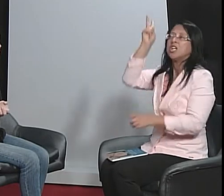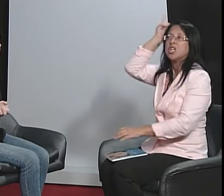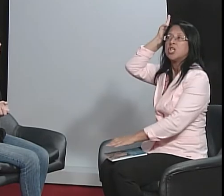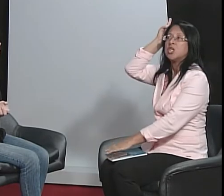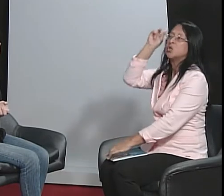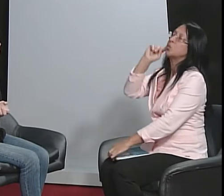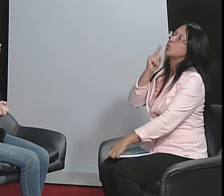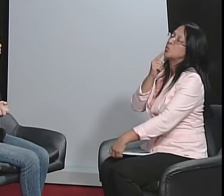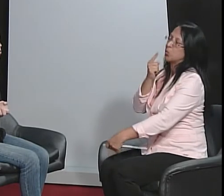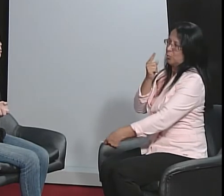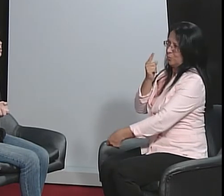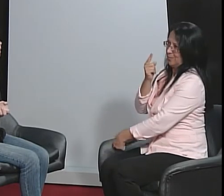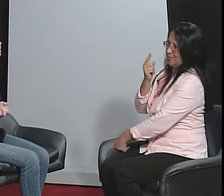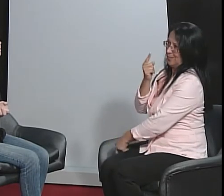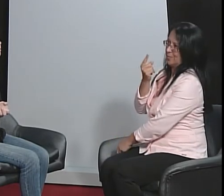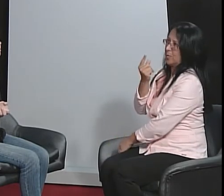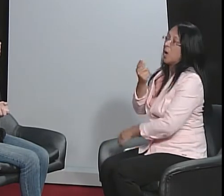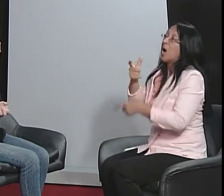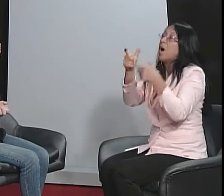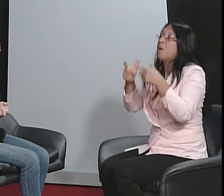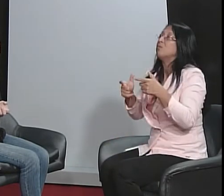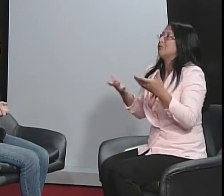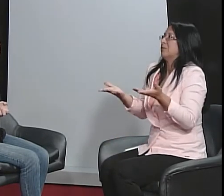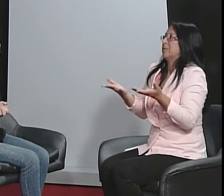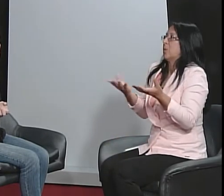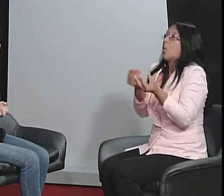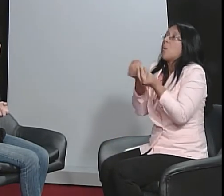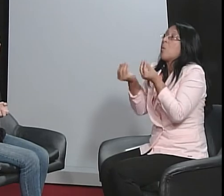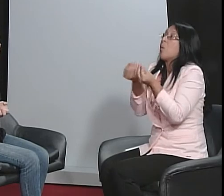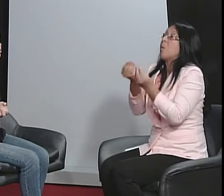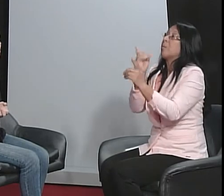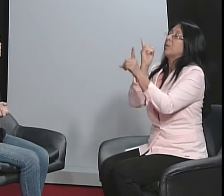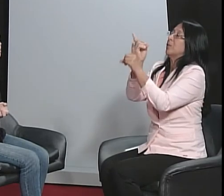Um mapeamento de onde tem índios surdos. Aonde eles estão?